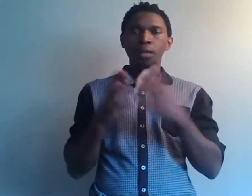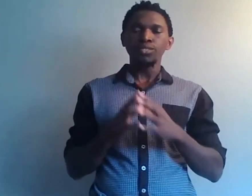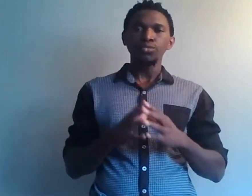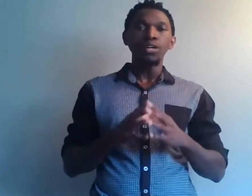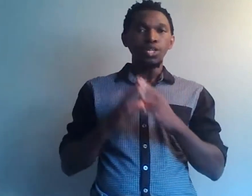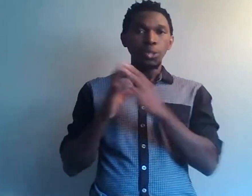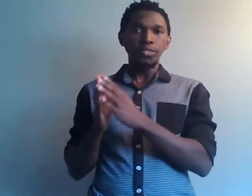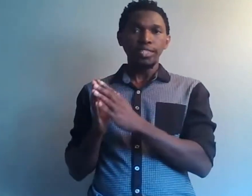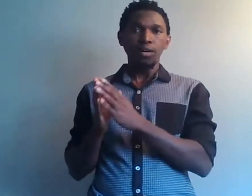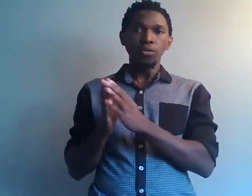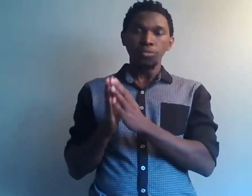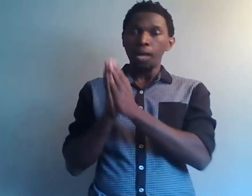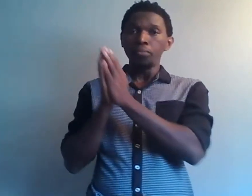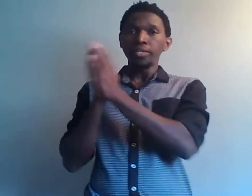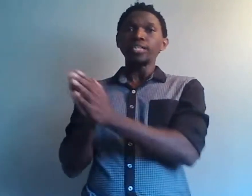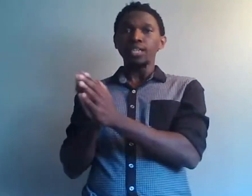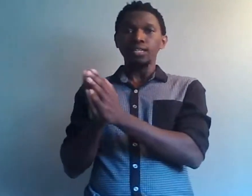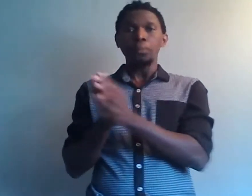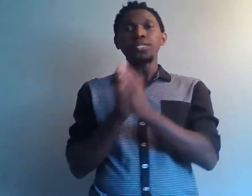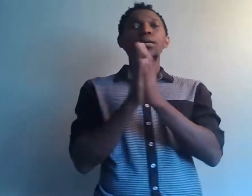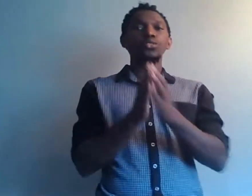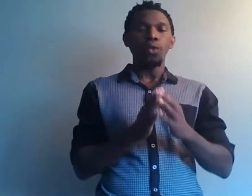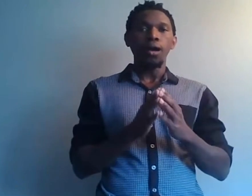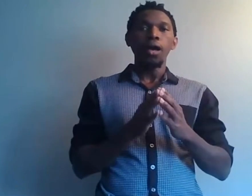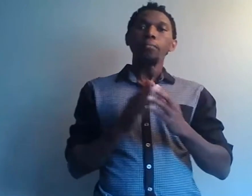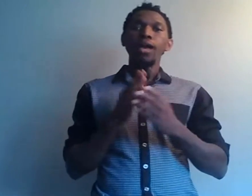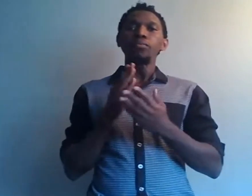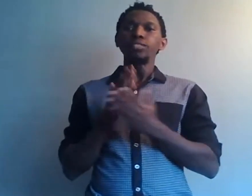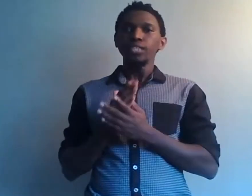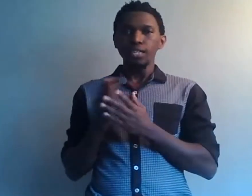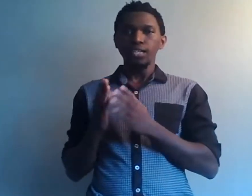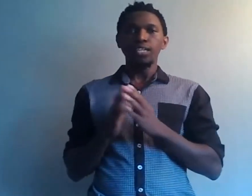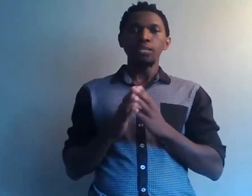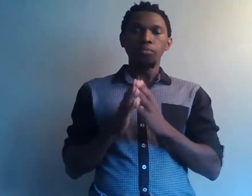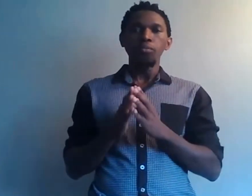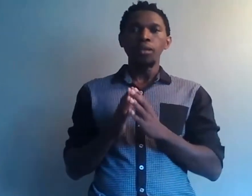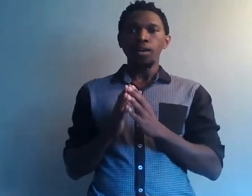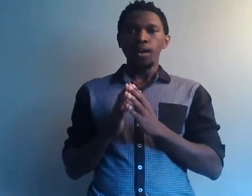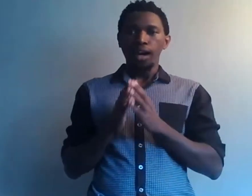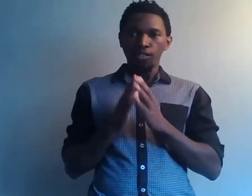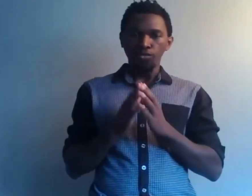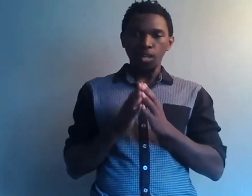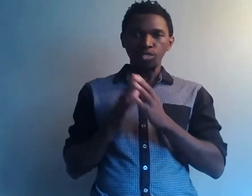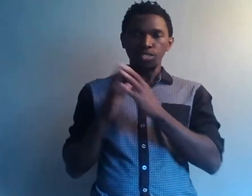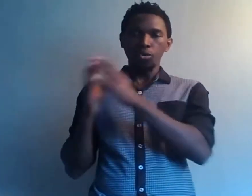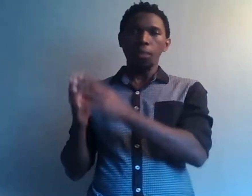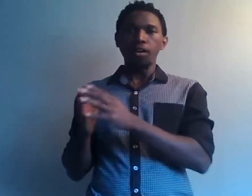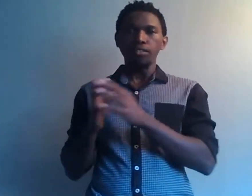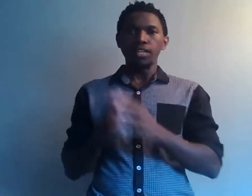parce que je pense qu'il un moment qu'elle peut aider quelqu'un, peut-être pas toi, mais elle peut aider quelqu'un qui a des problèmes à voir sans rapport avec l